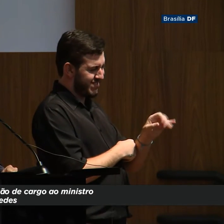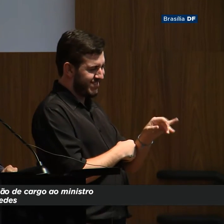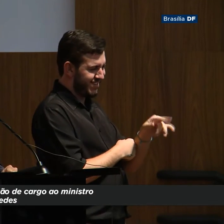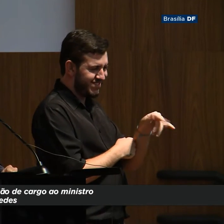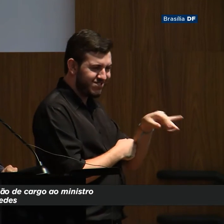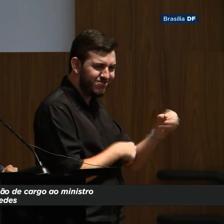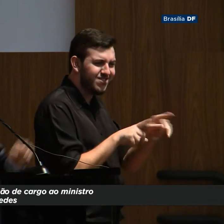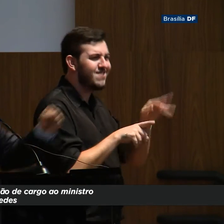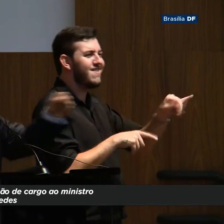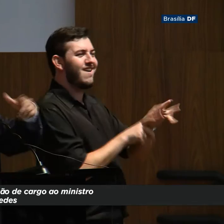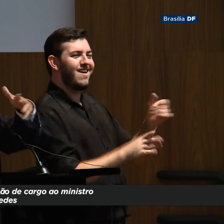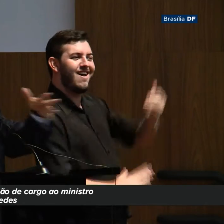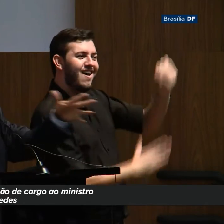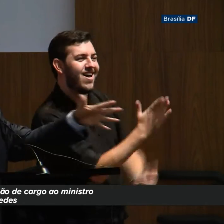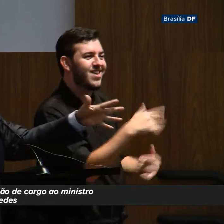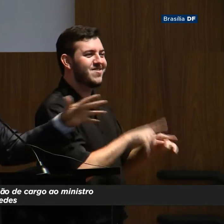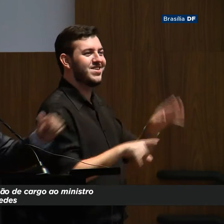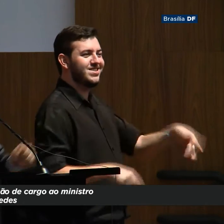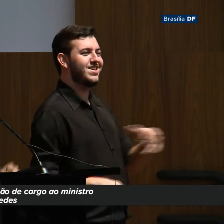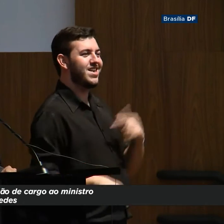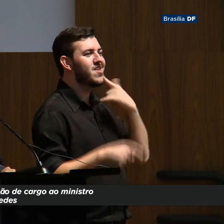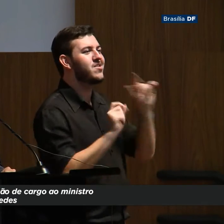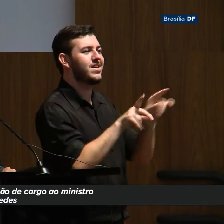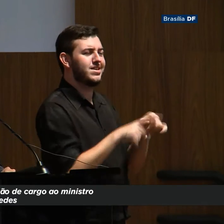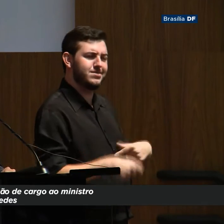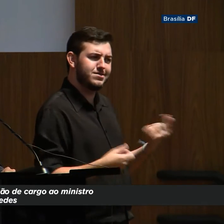fiscais? De gastos tributários?